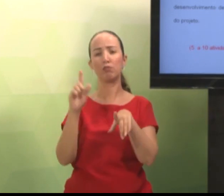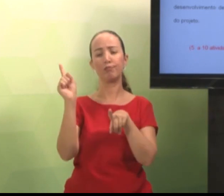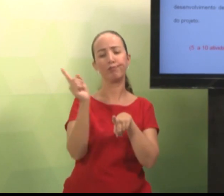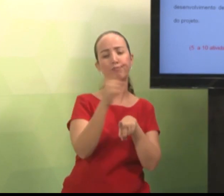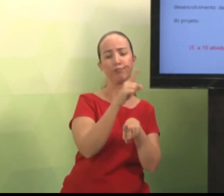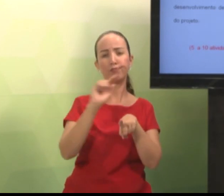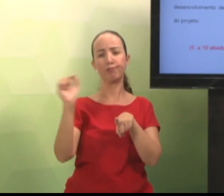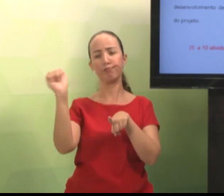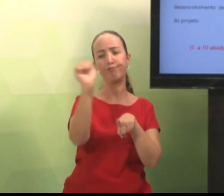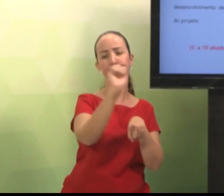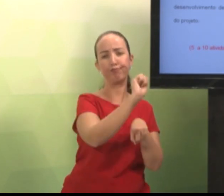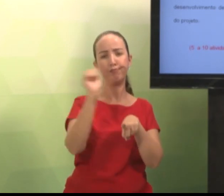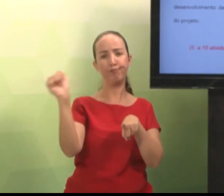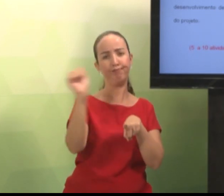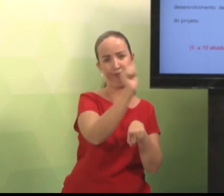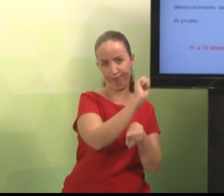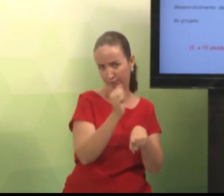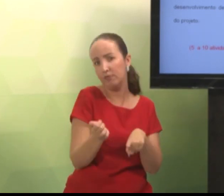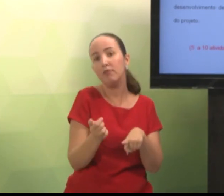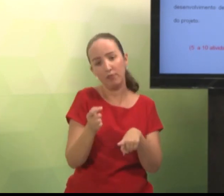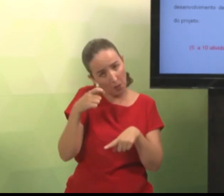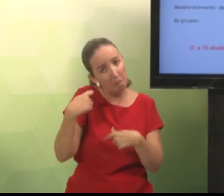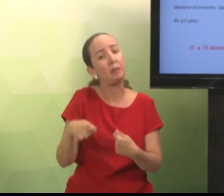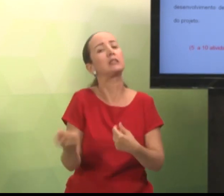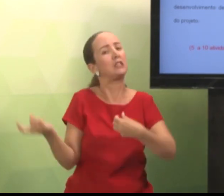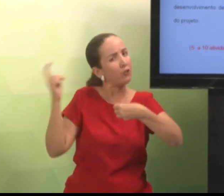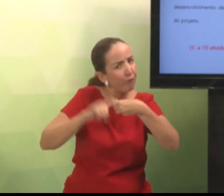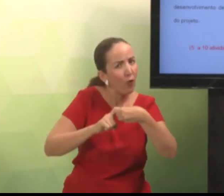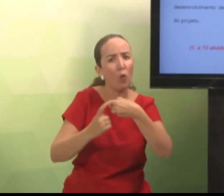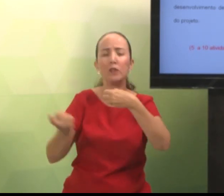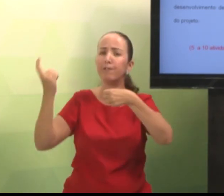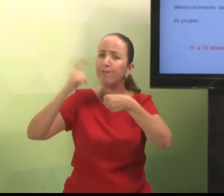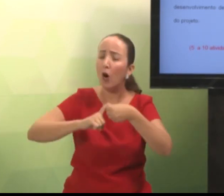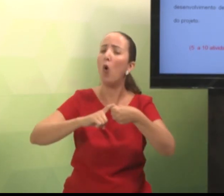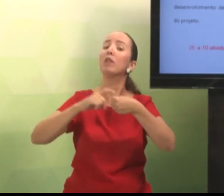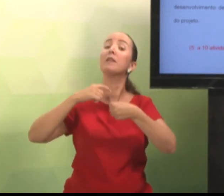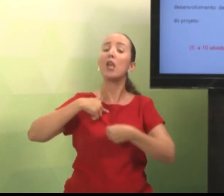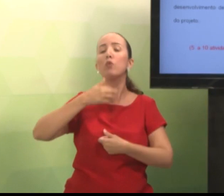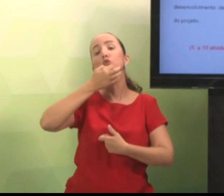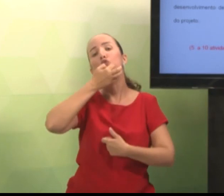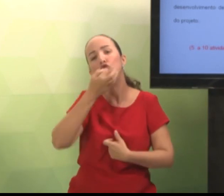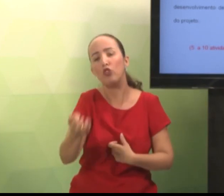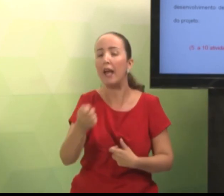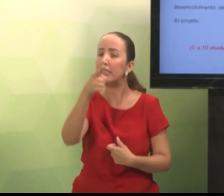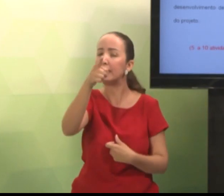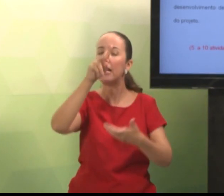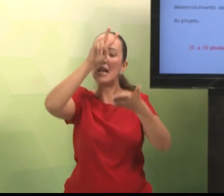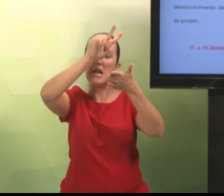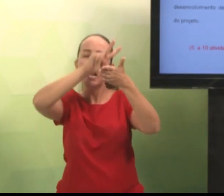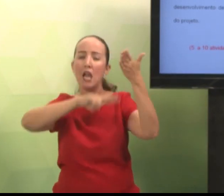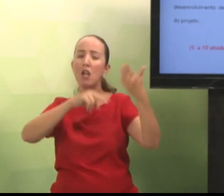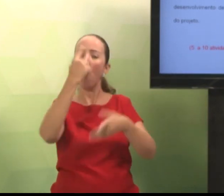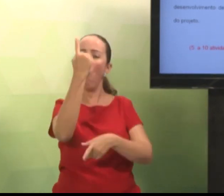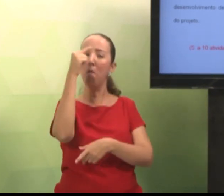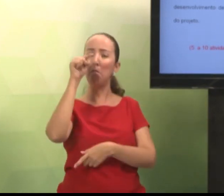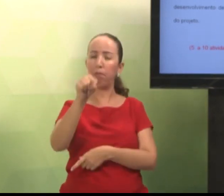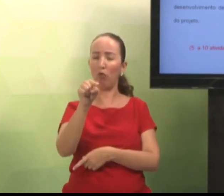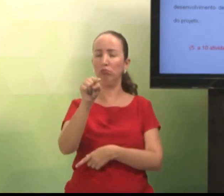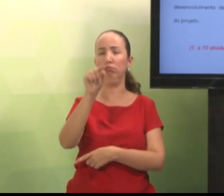novamente. Então, é assim que é o processo. Então, volte quantas vezes forem necessárias. Leia os